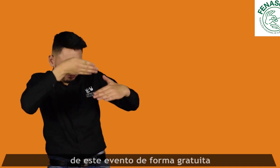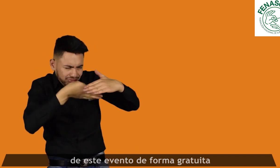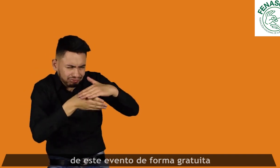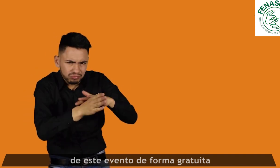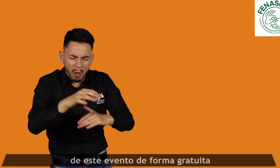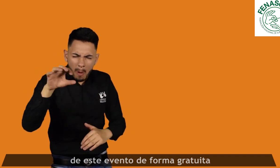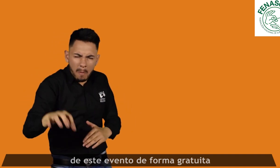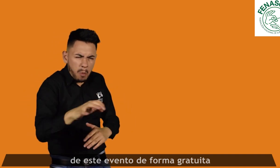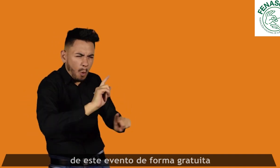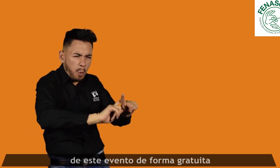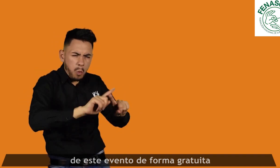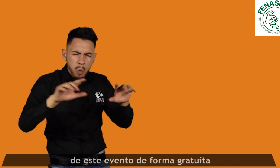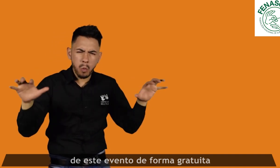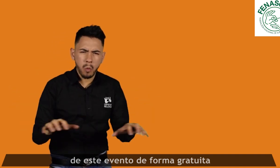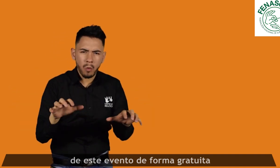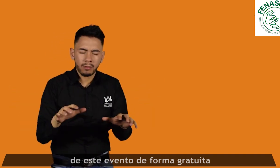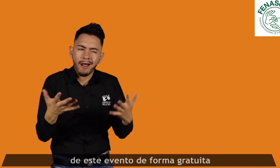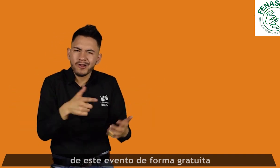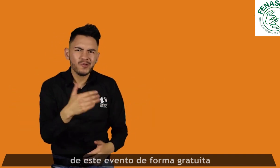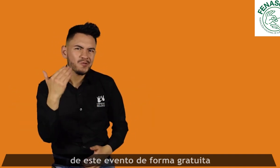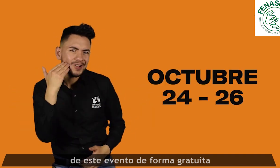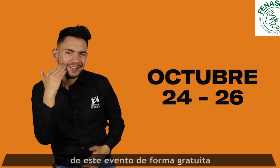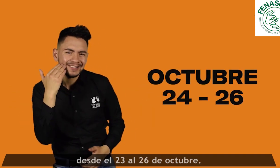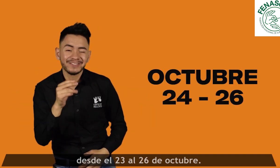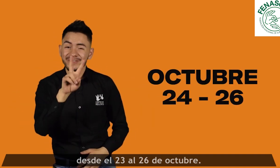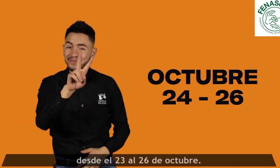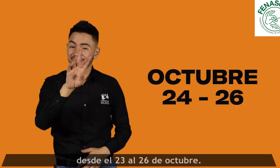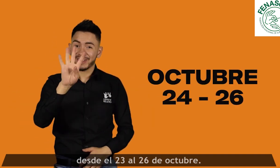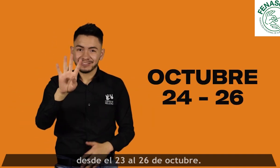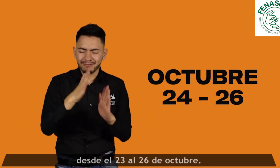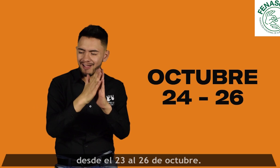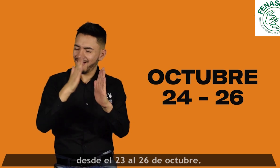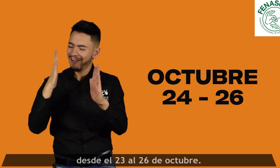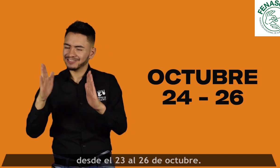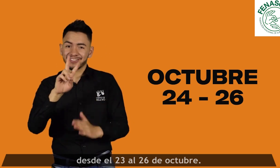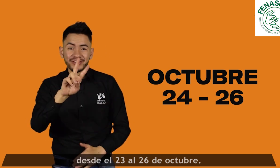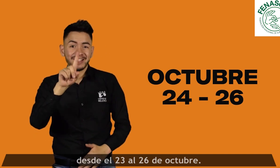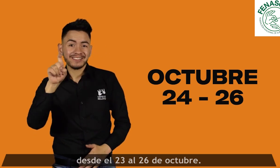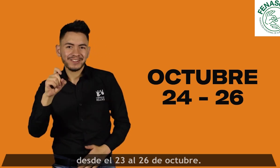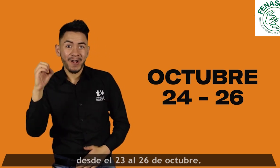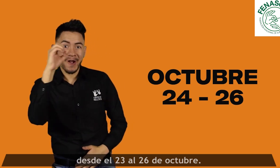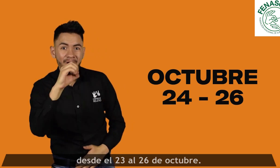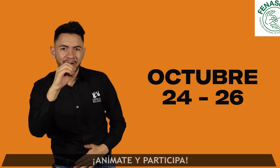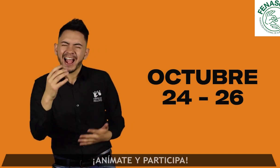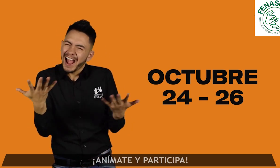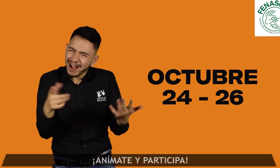de este evento de forma gratuita. Desde el 23 al 26 de octubre. ¡Anímate y